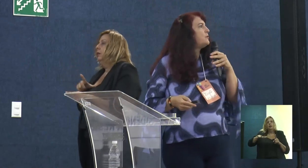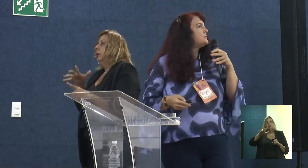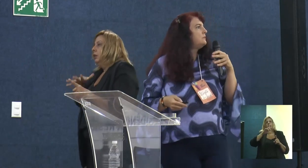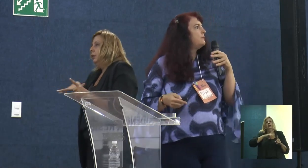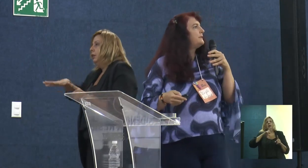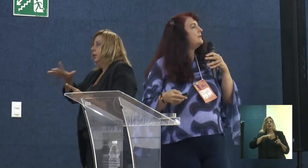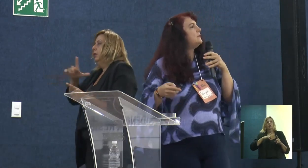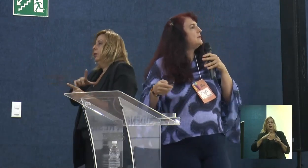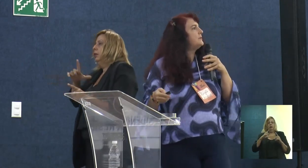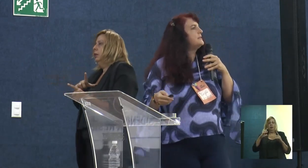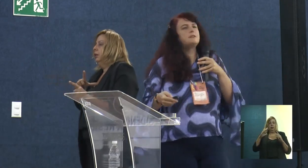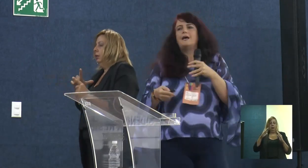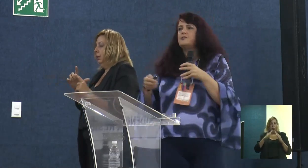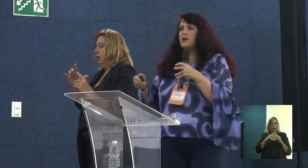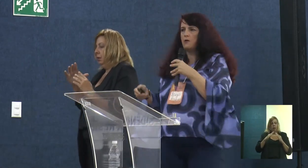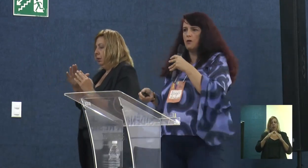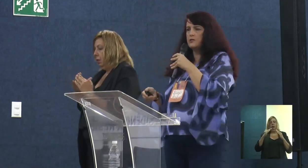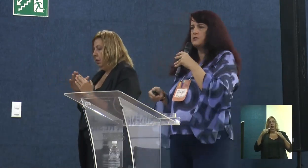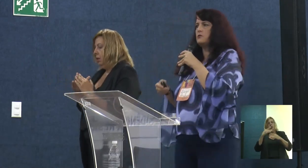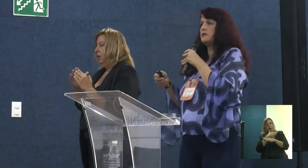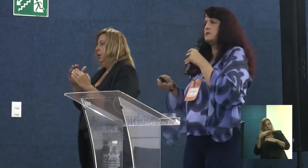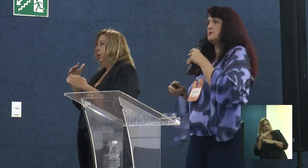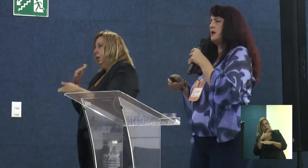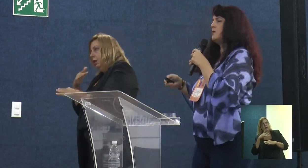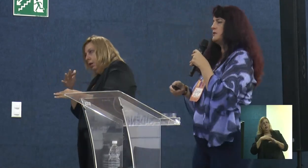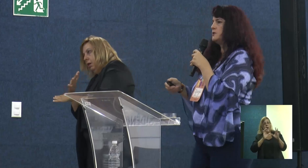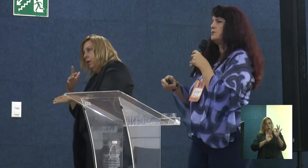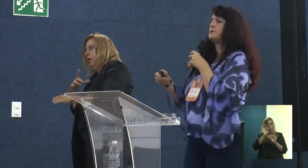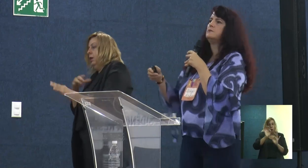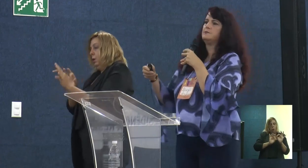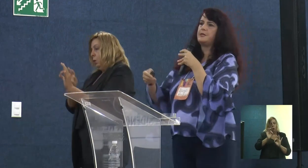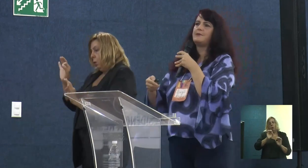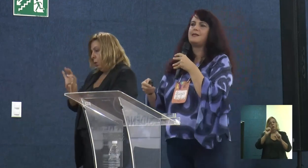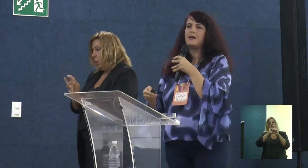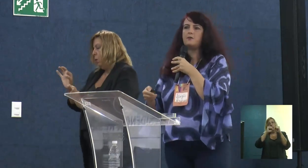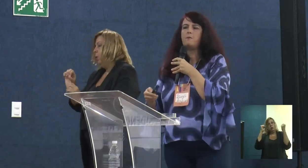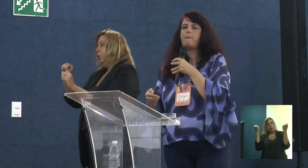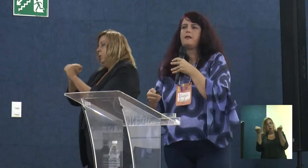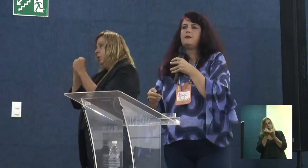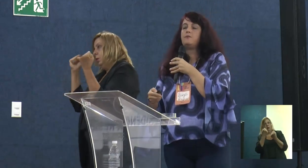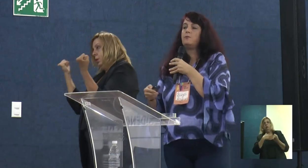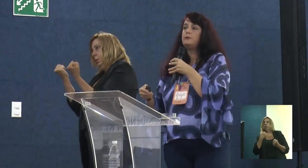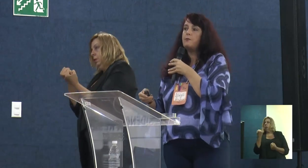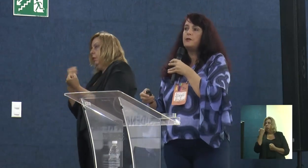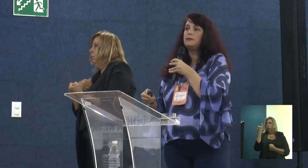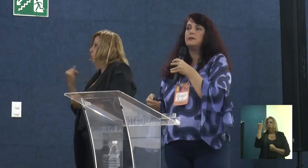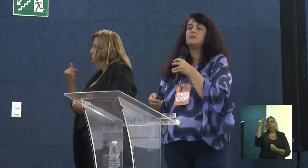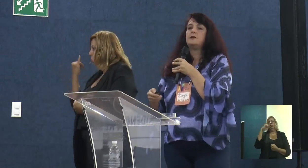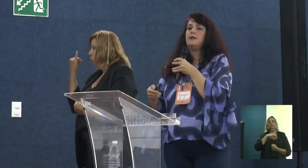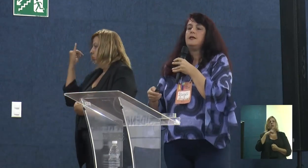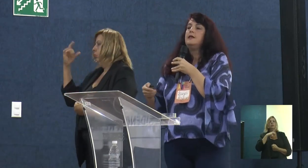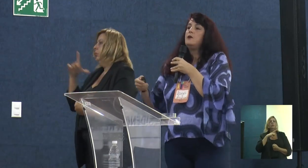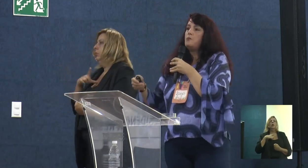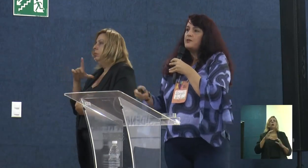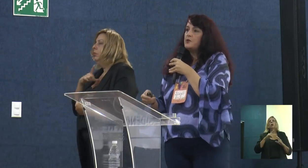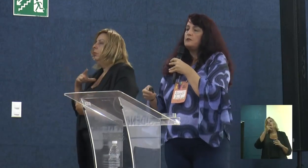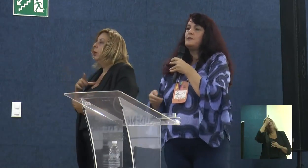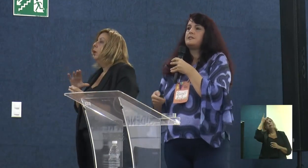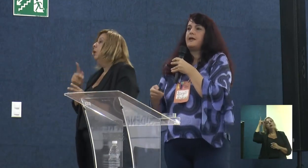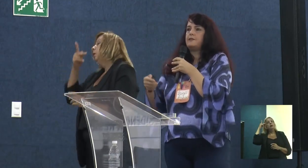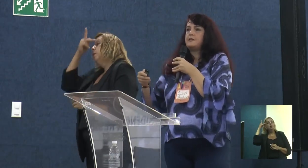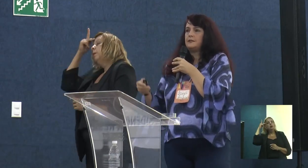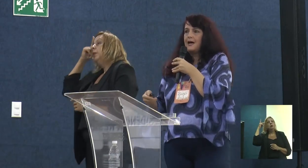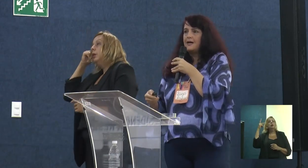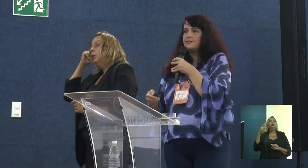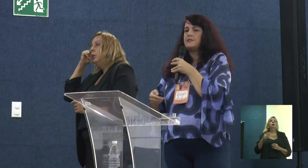a produção do Epitá no Campo e na Cidade, que agora a gente organizou um seminário, foi muito importante, com o pessoal